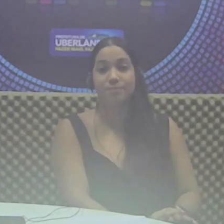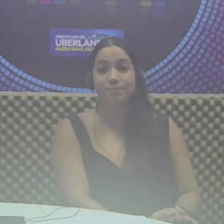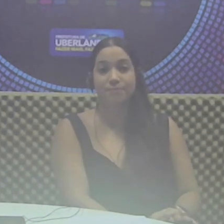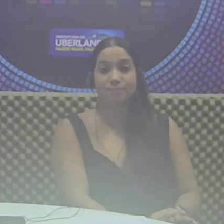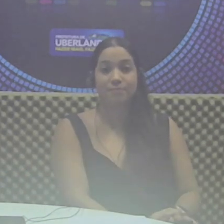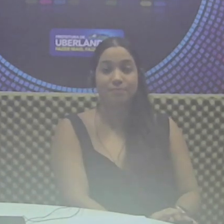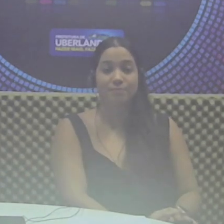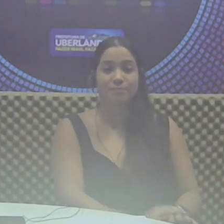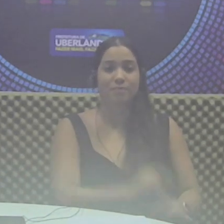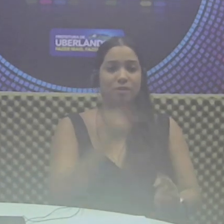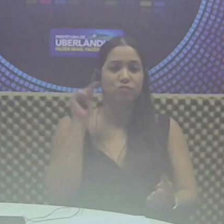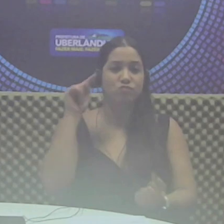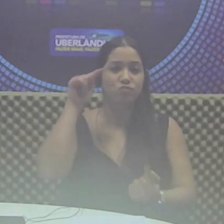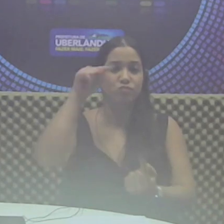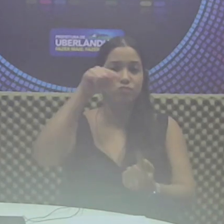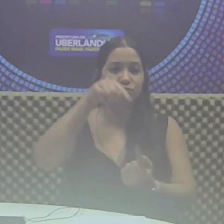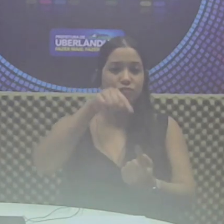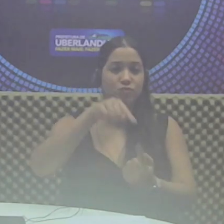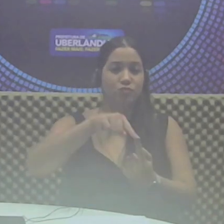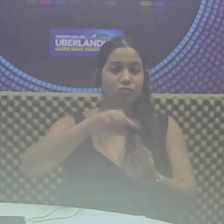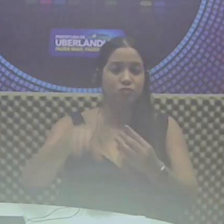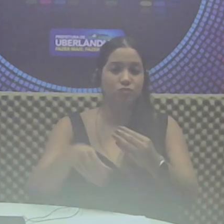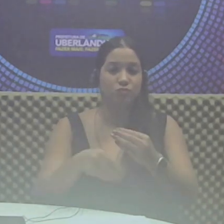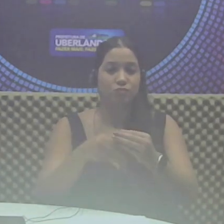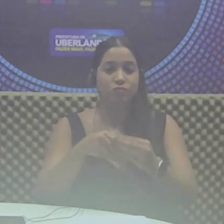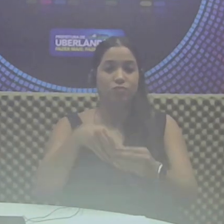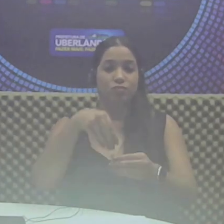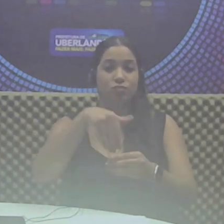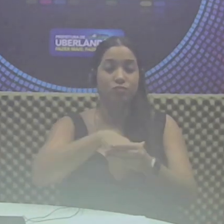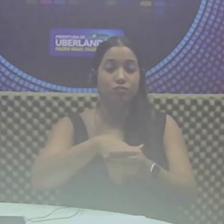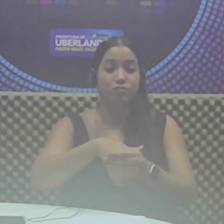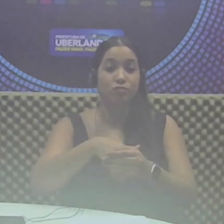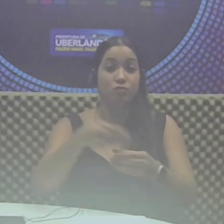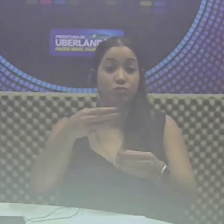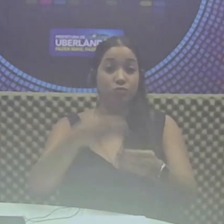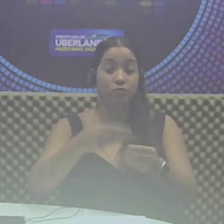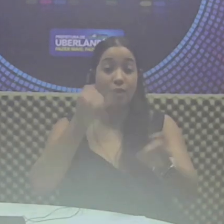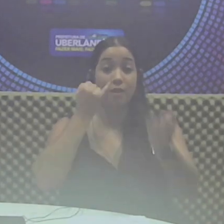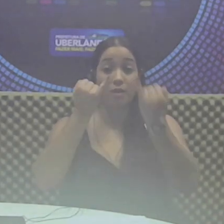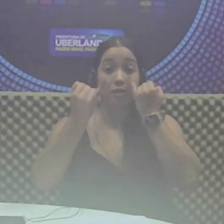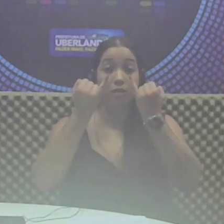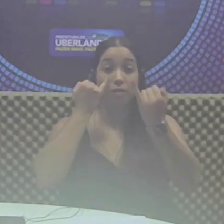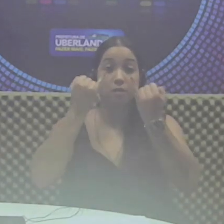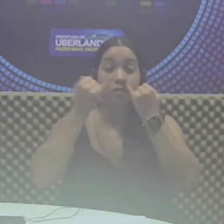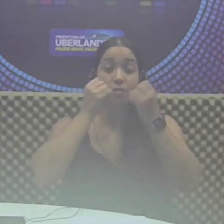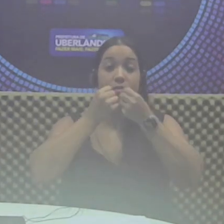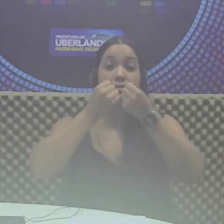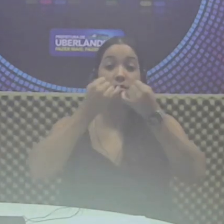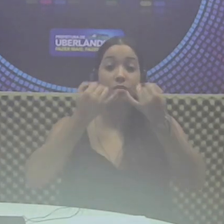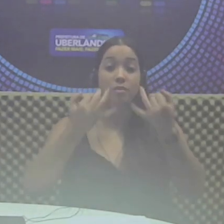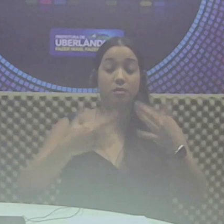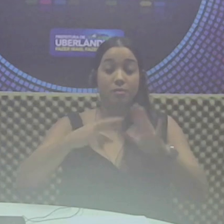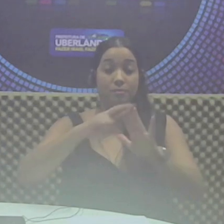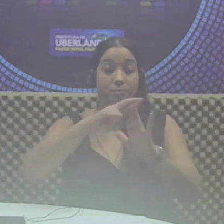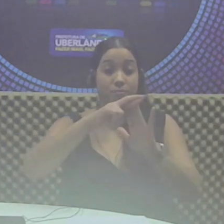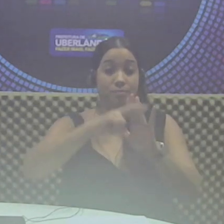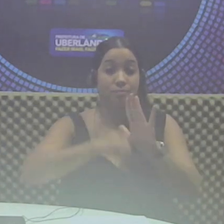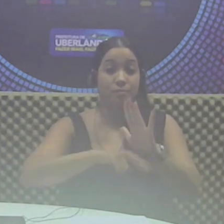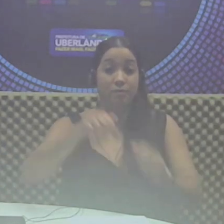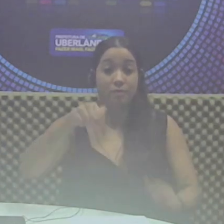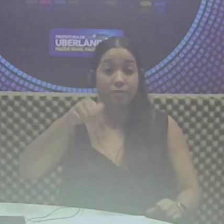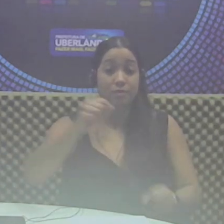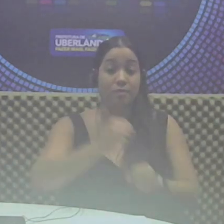Buscando contribuir com a integridade das eleições municipais e informar sobre as regras a serem cumpridas neste ano,